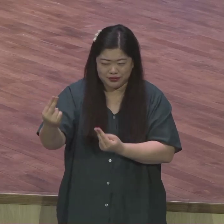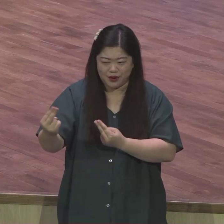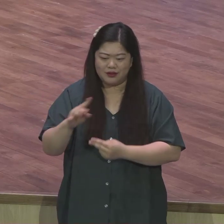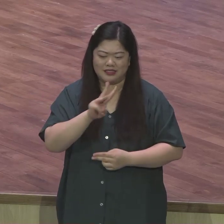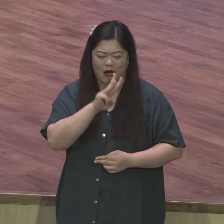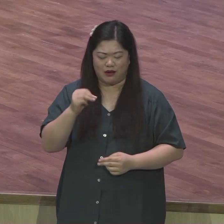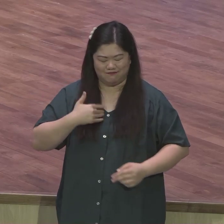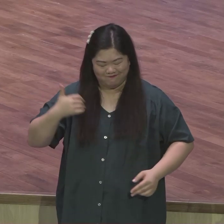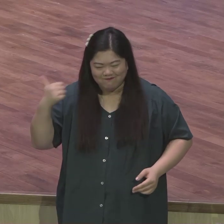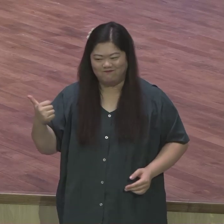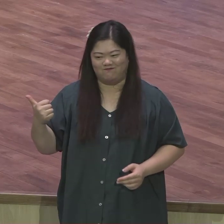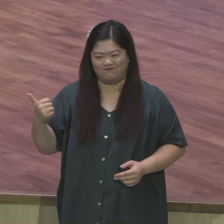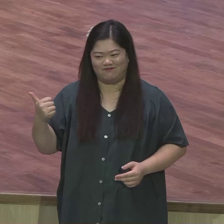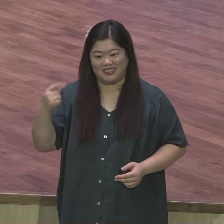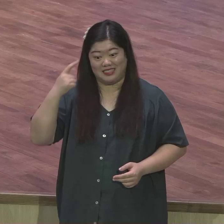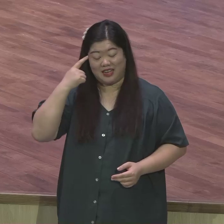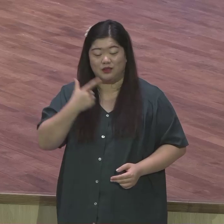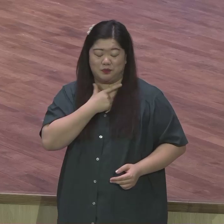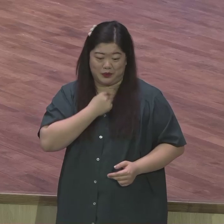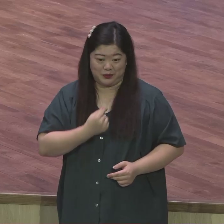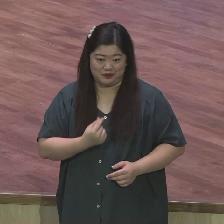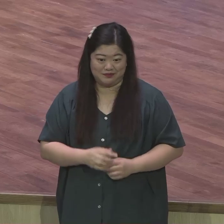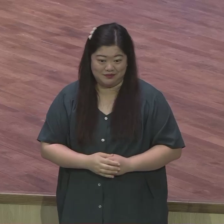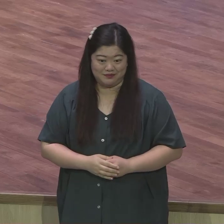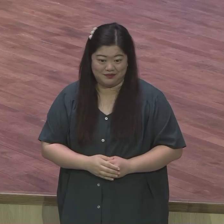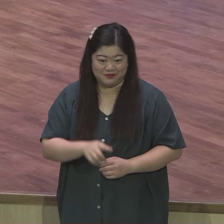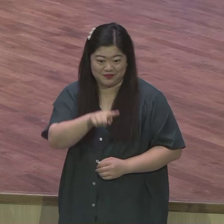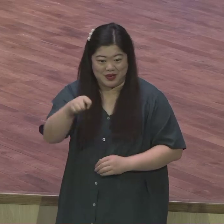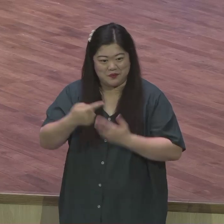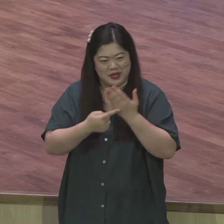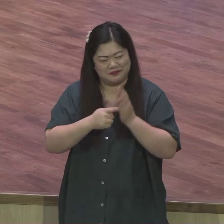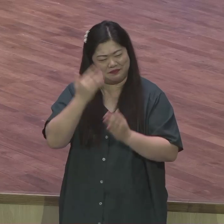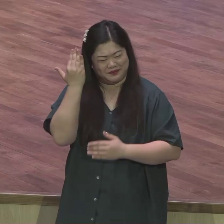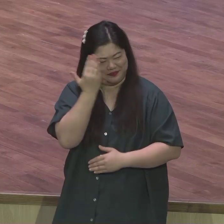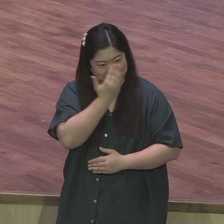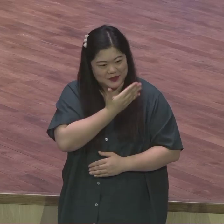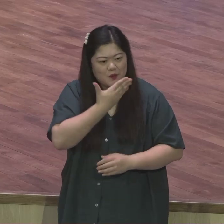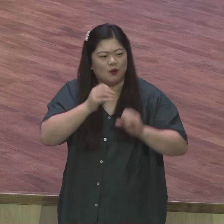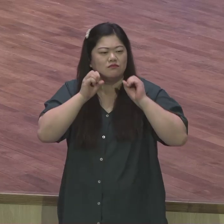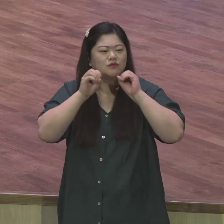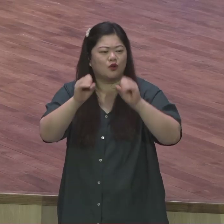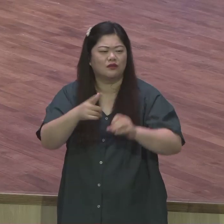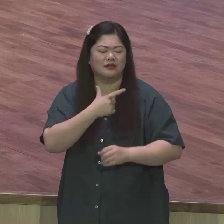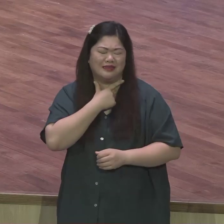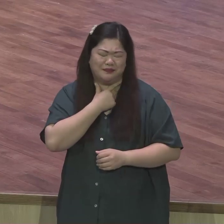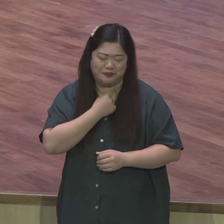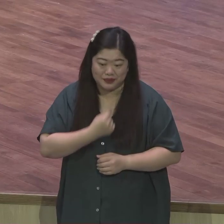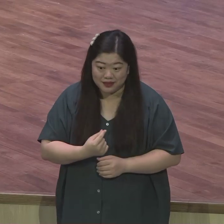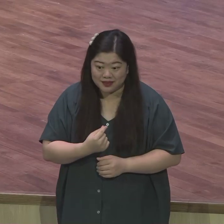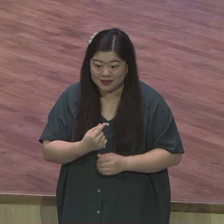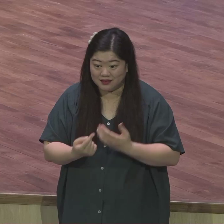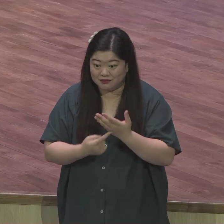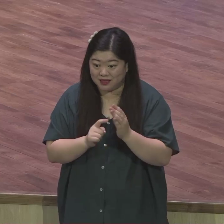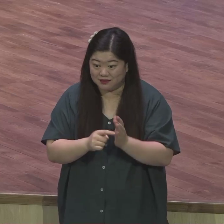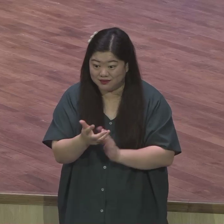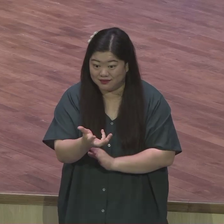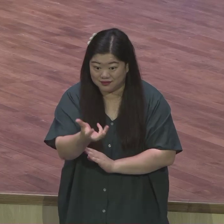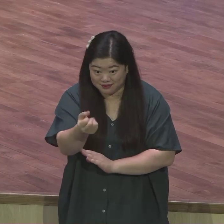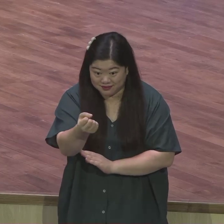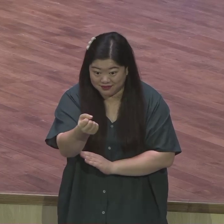없다 너무 순수하게 정말 말없이 현장에서 그렇게 한 영혼 한